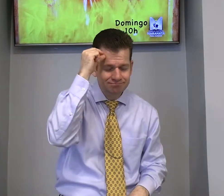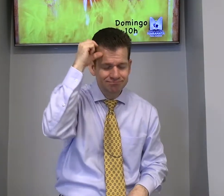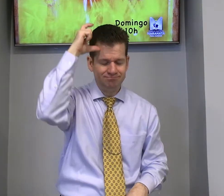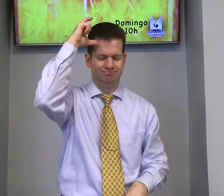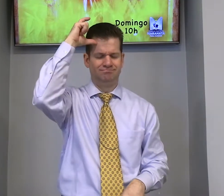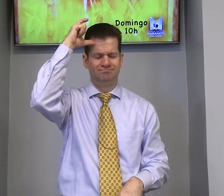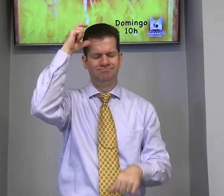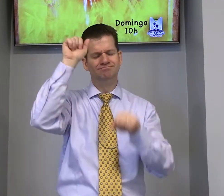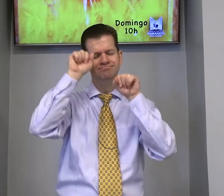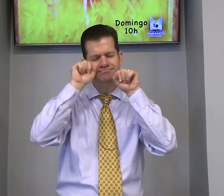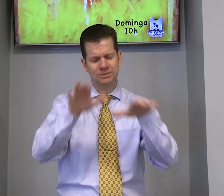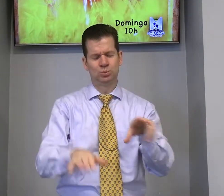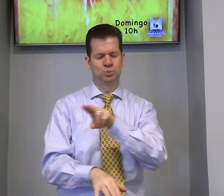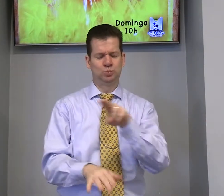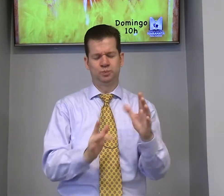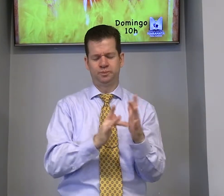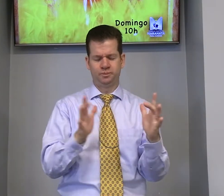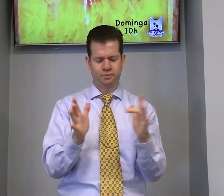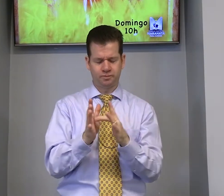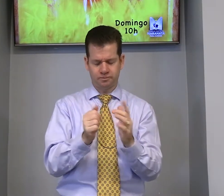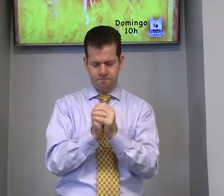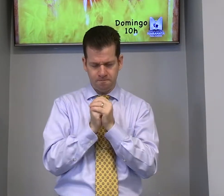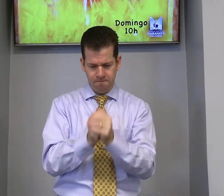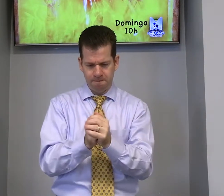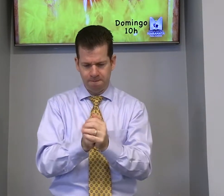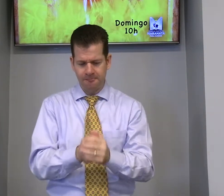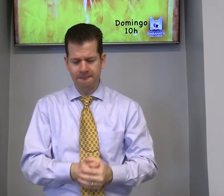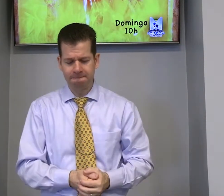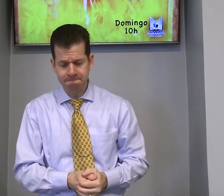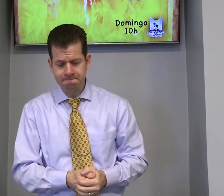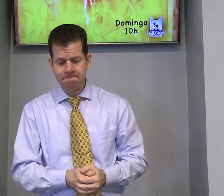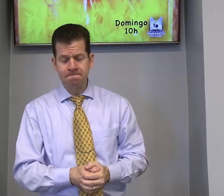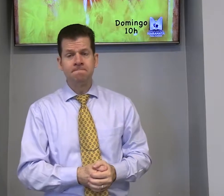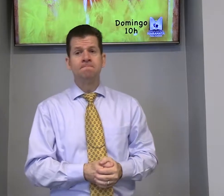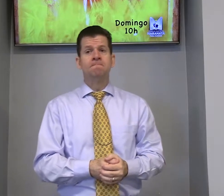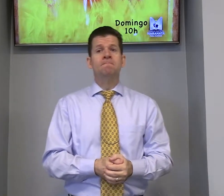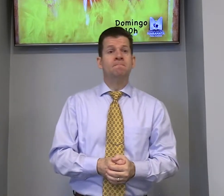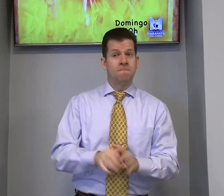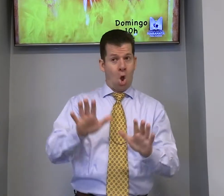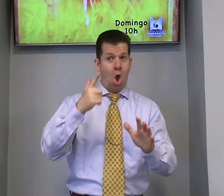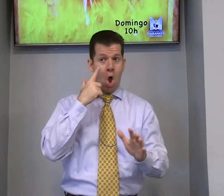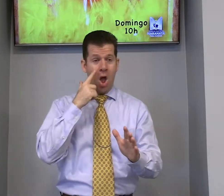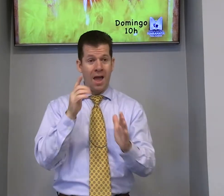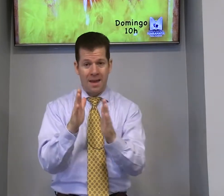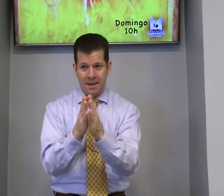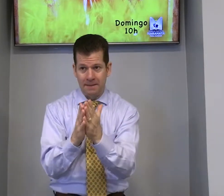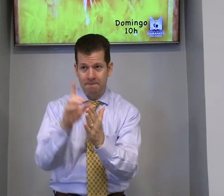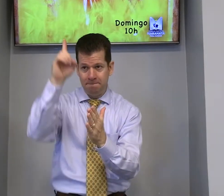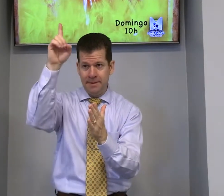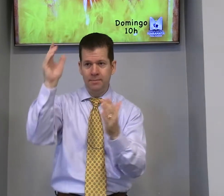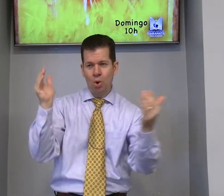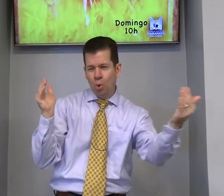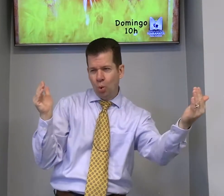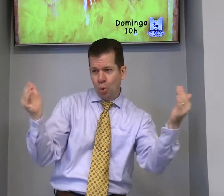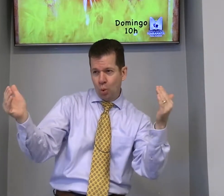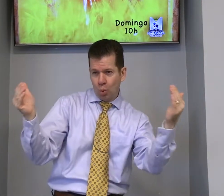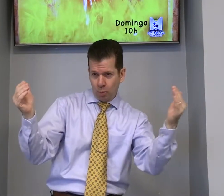entender da crescimento espiritual. nome de Jesus, amém. Olha, a Bíblia está